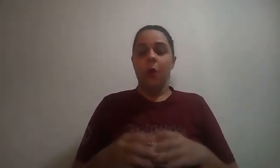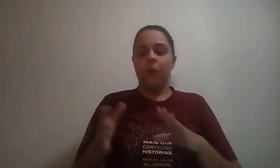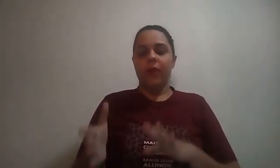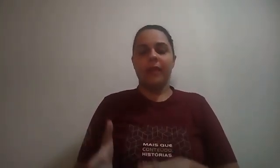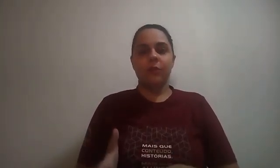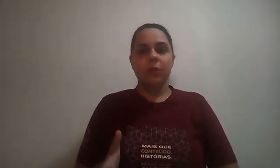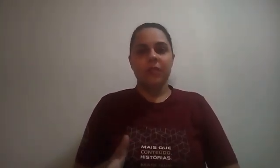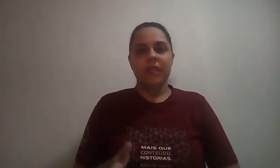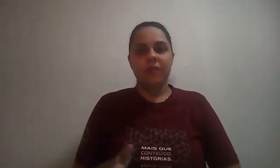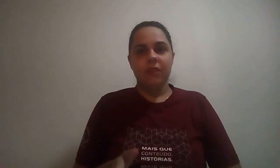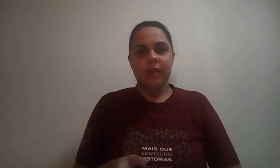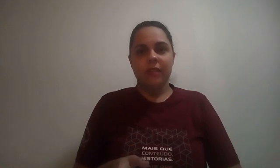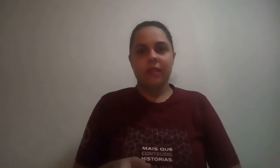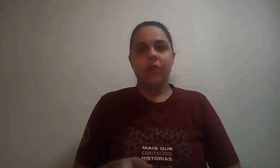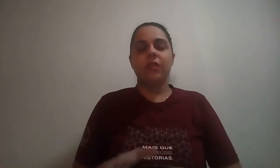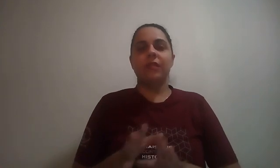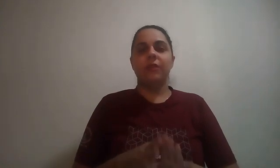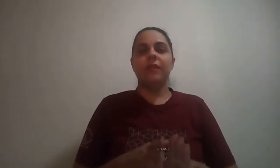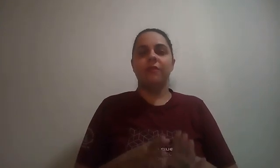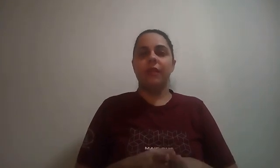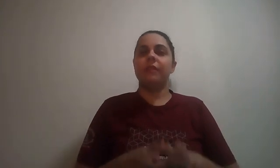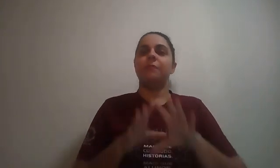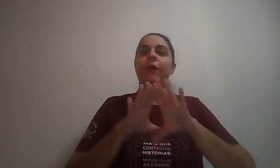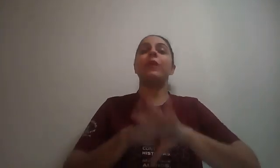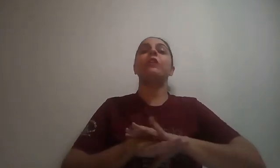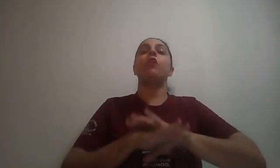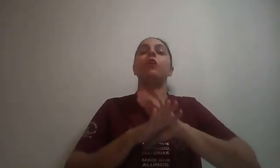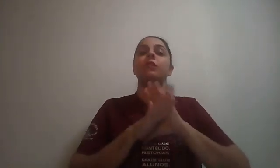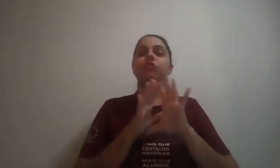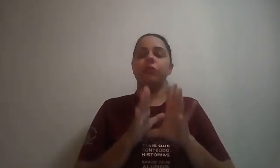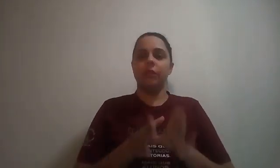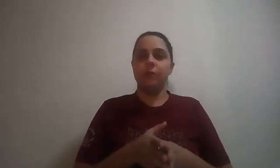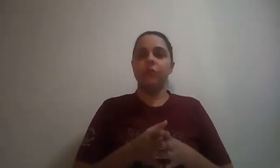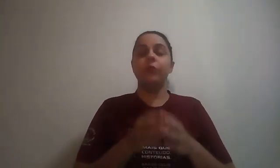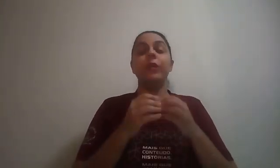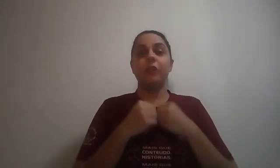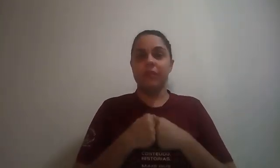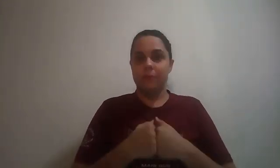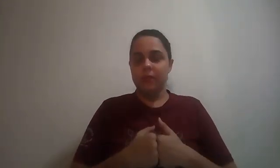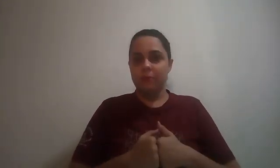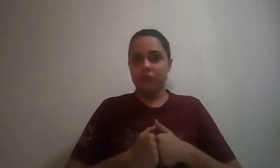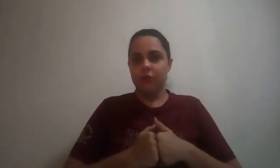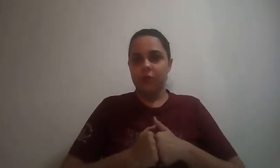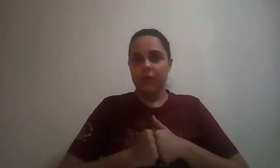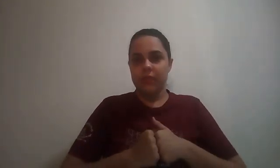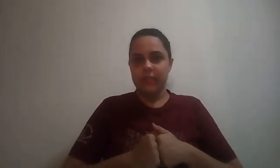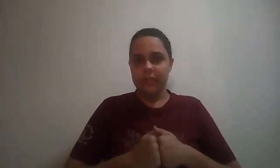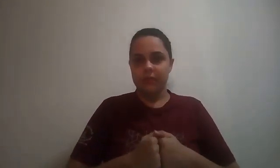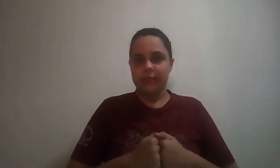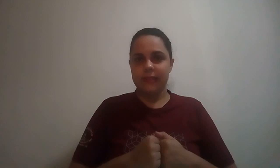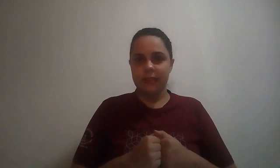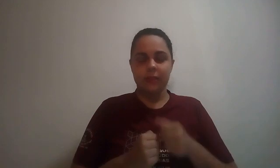Porque as últimas atividades agora serão atividades para o que nós estudamos e o que nós aprendemos no decorrer dessas aulas, tá certo?